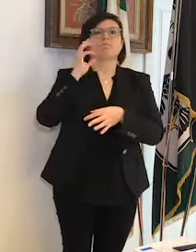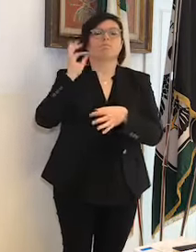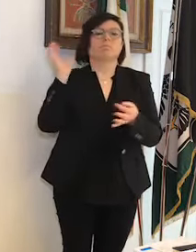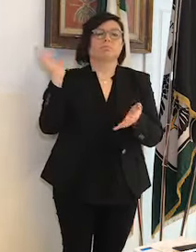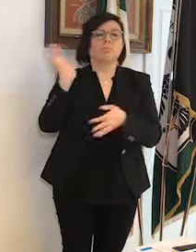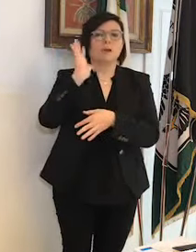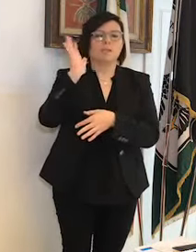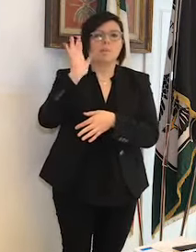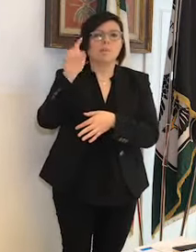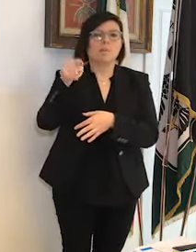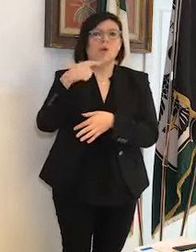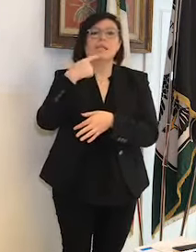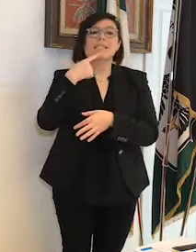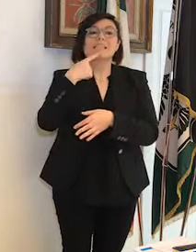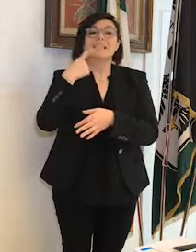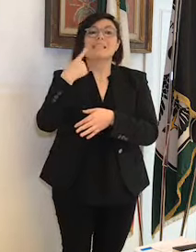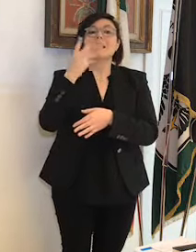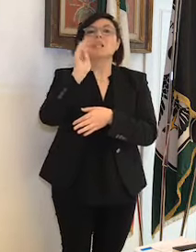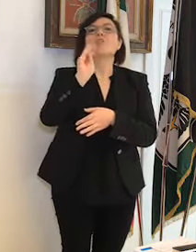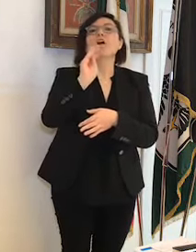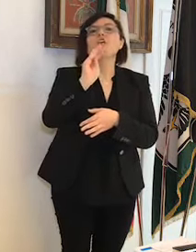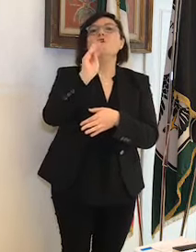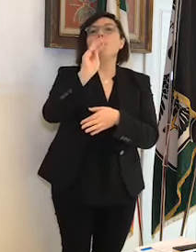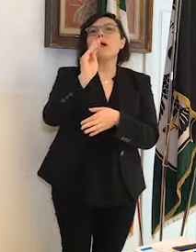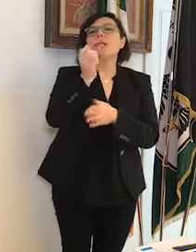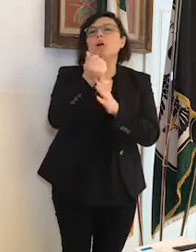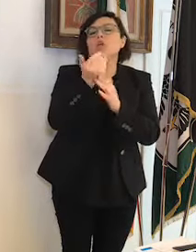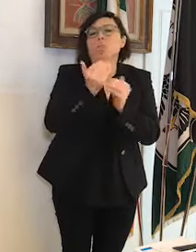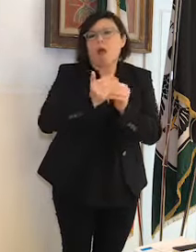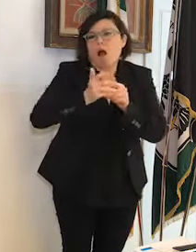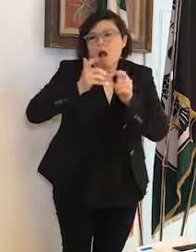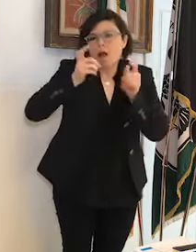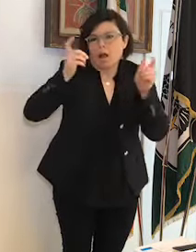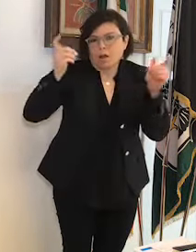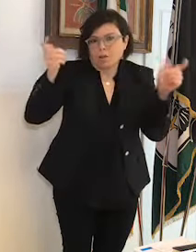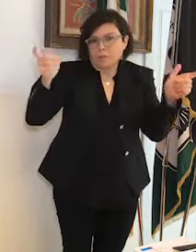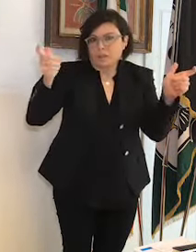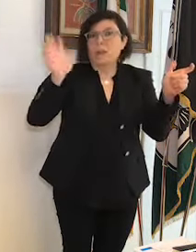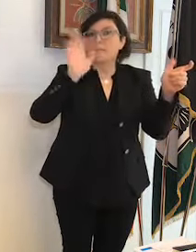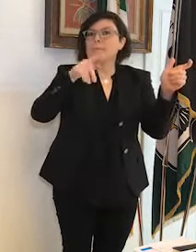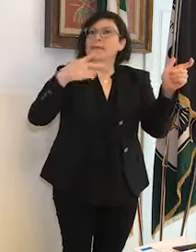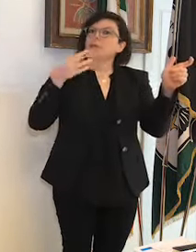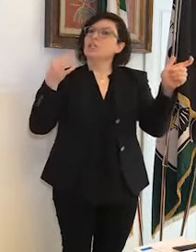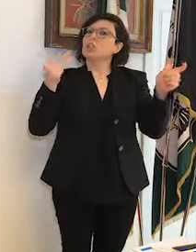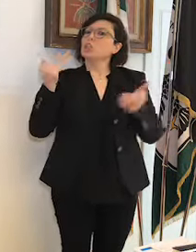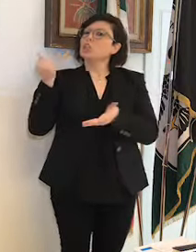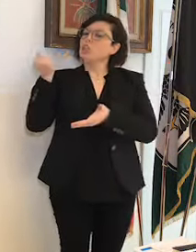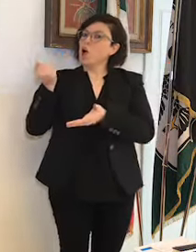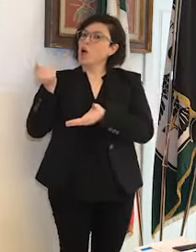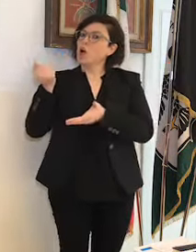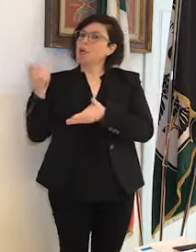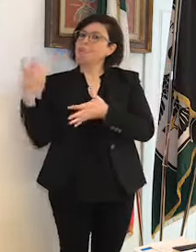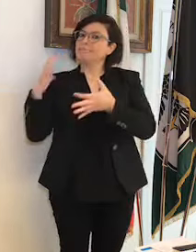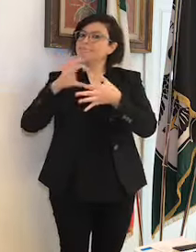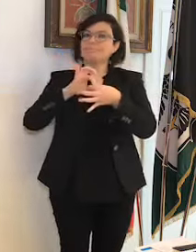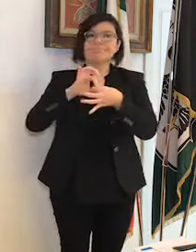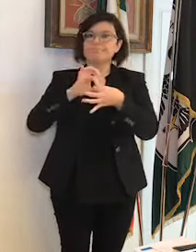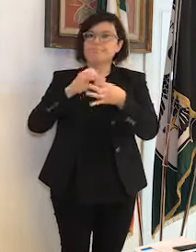i richiedenti dovessero essere in numero superiore rispetto alle risorse disponibili. Ci sarà